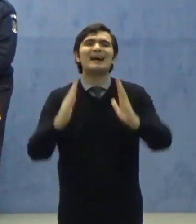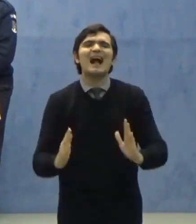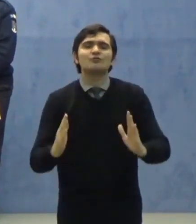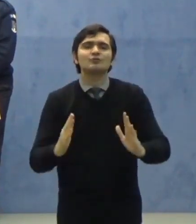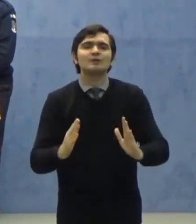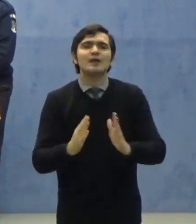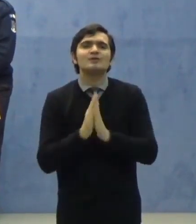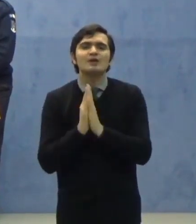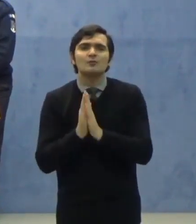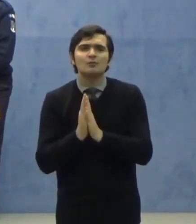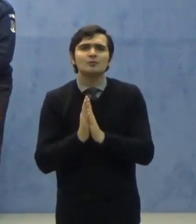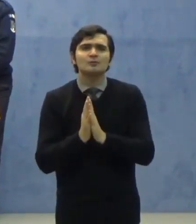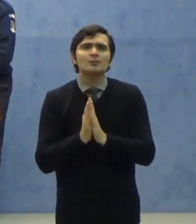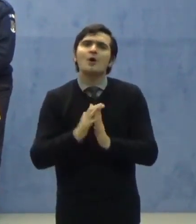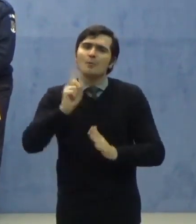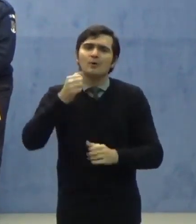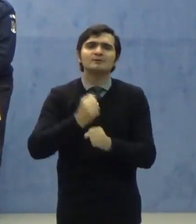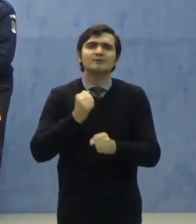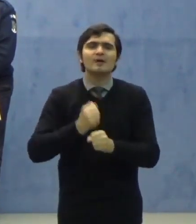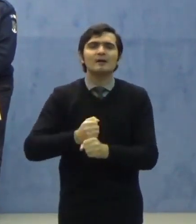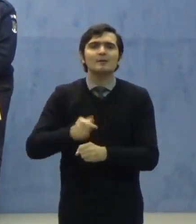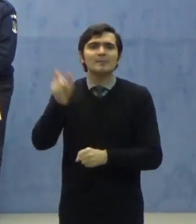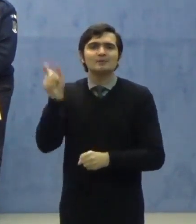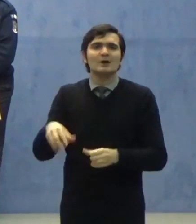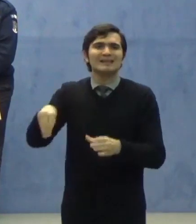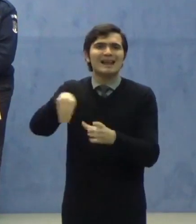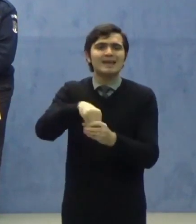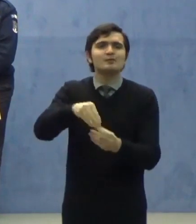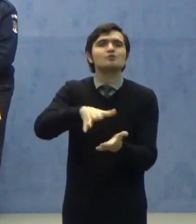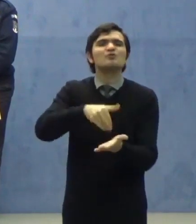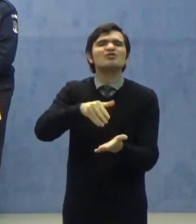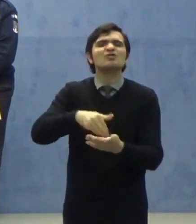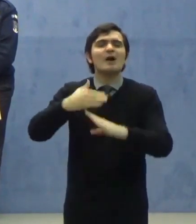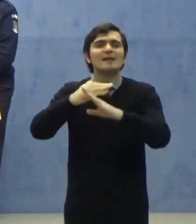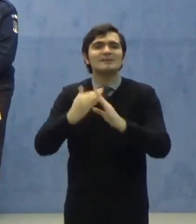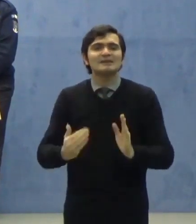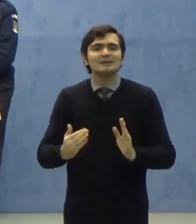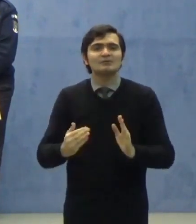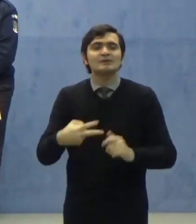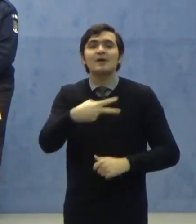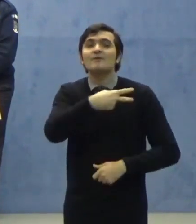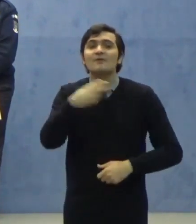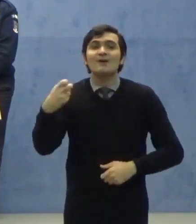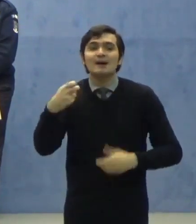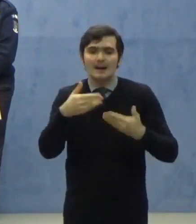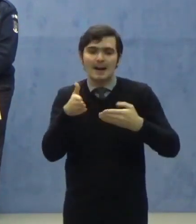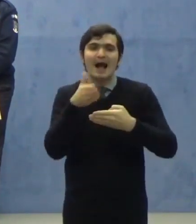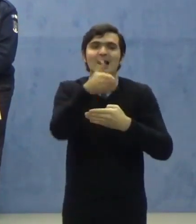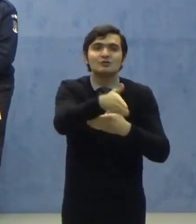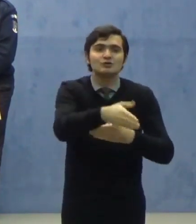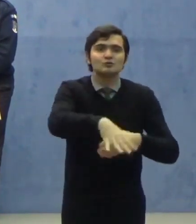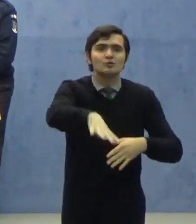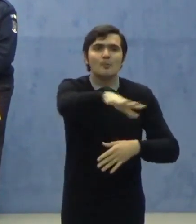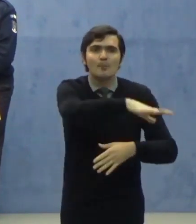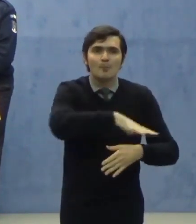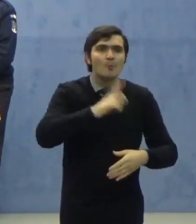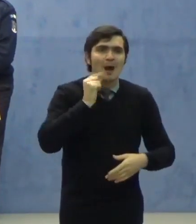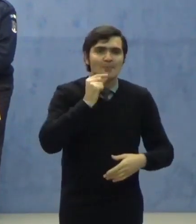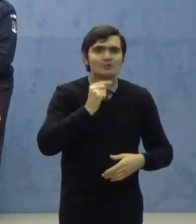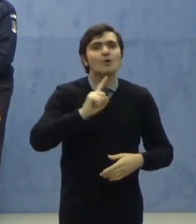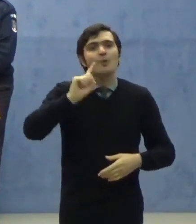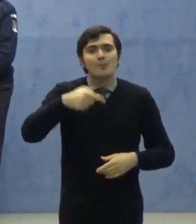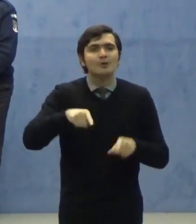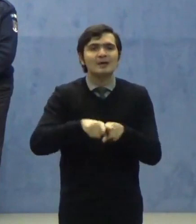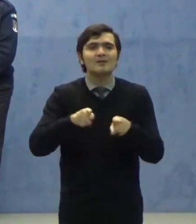către slujitorii bisericești religioși, fără accesul publicului, slujbele putând fi